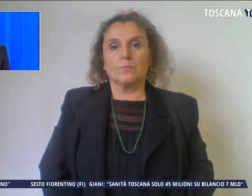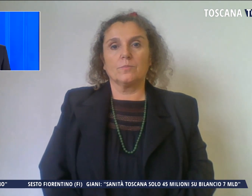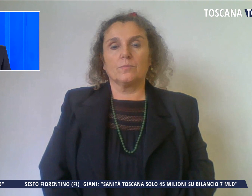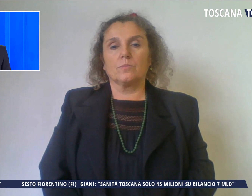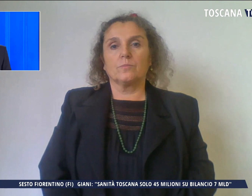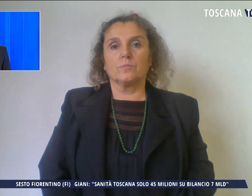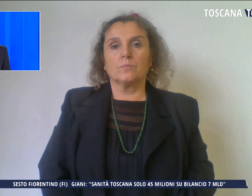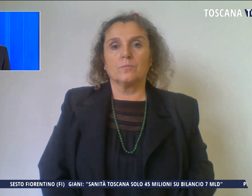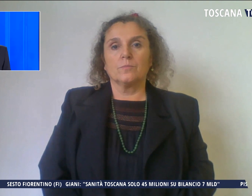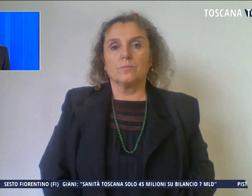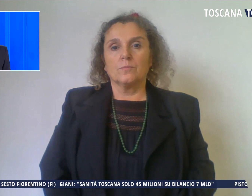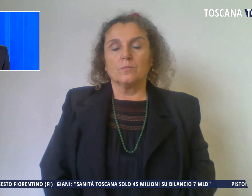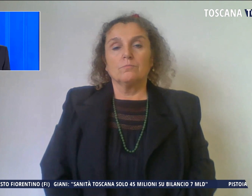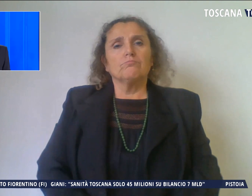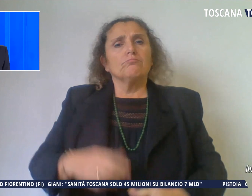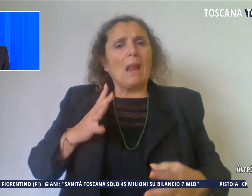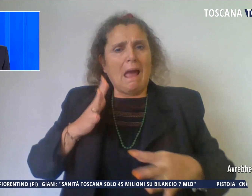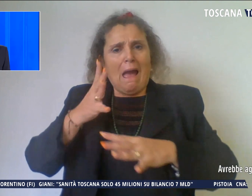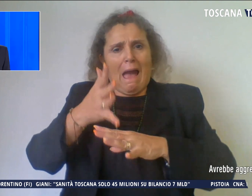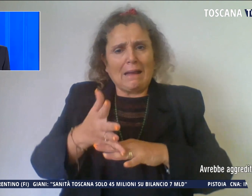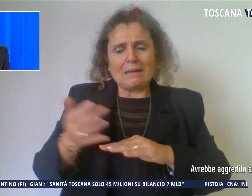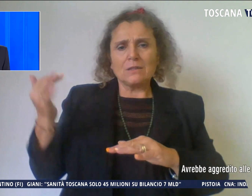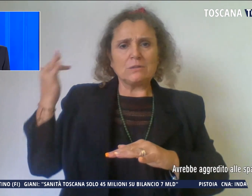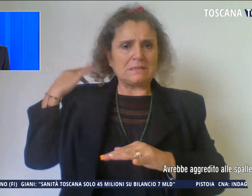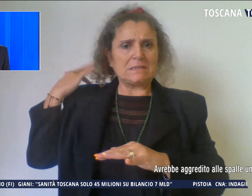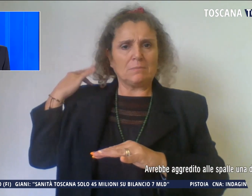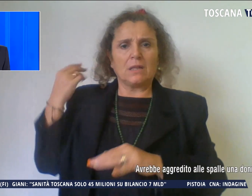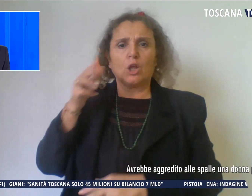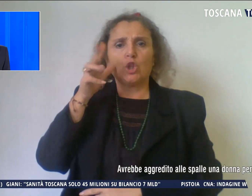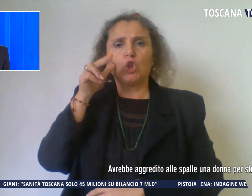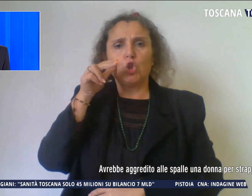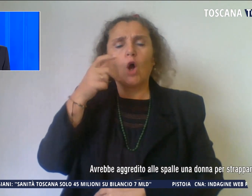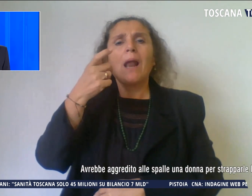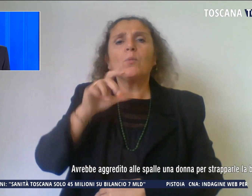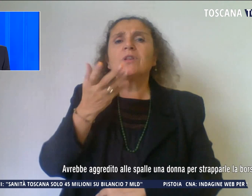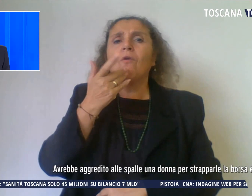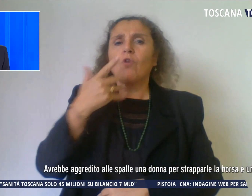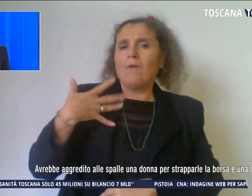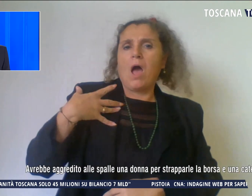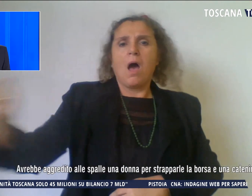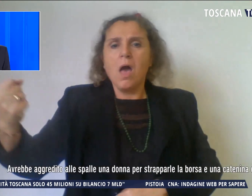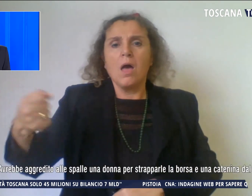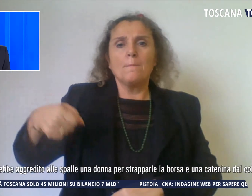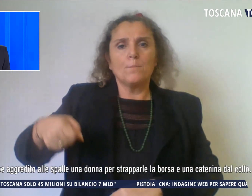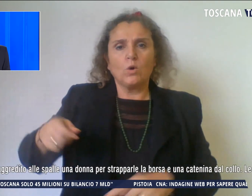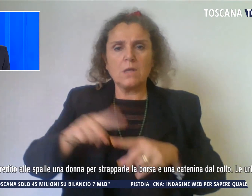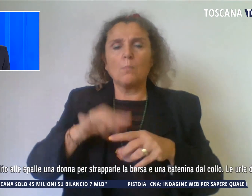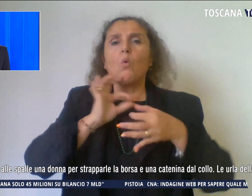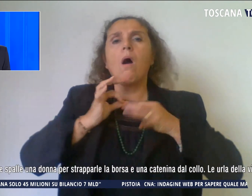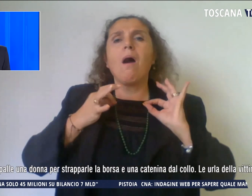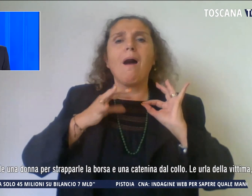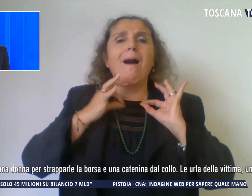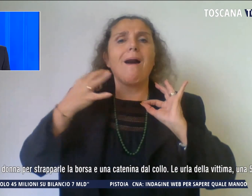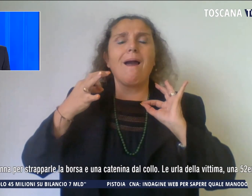E avrebbe aggredito alle spalle una donna per strapparle la borsa e una catenina dal collo.